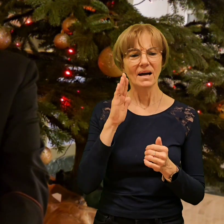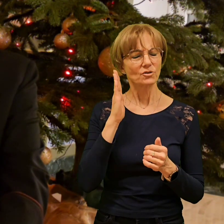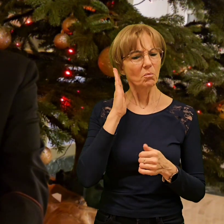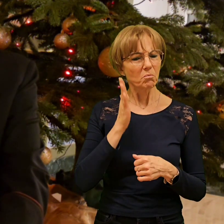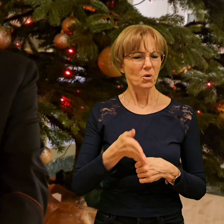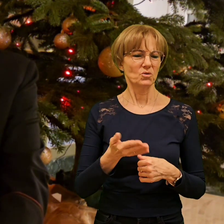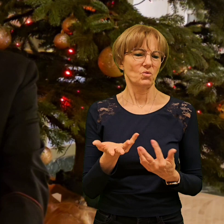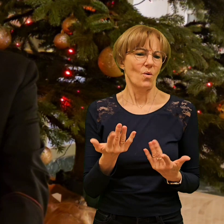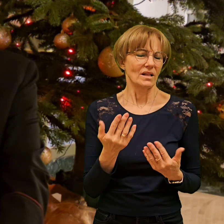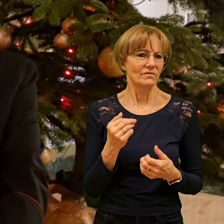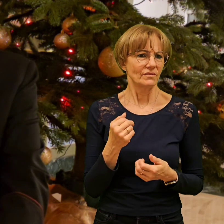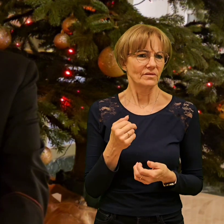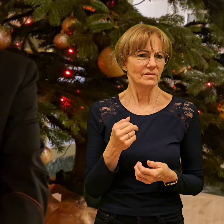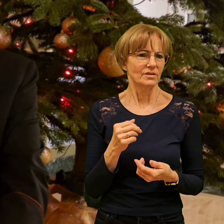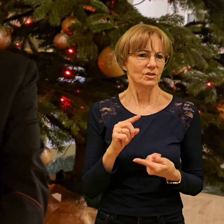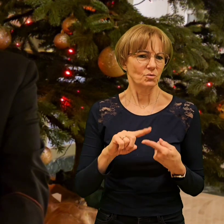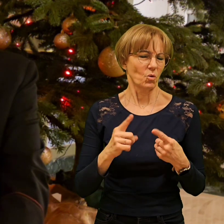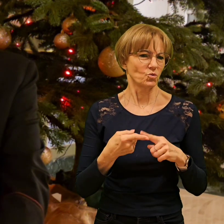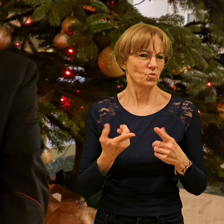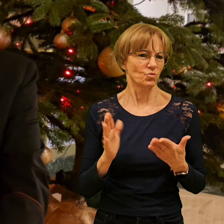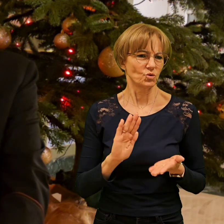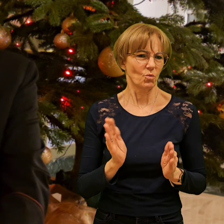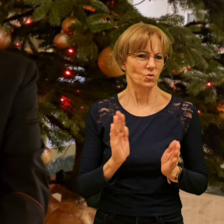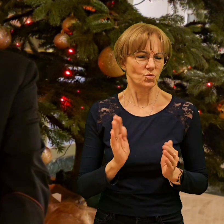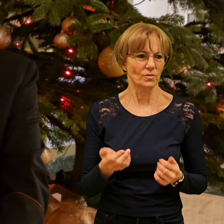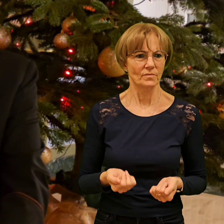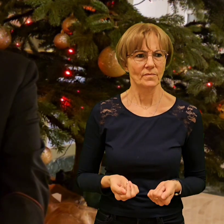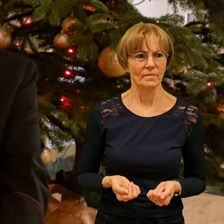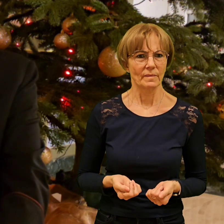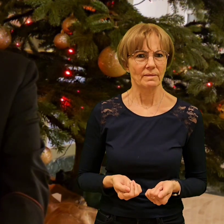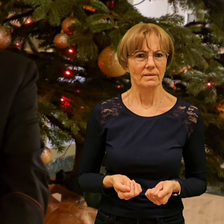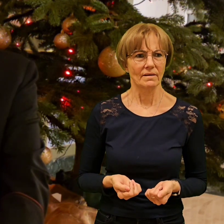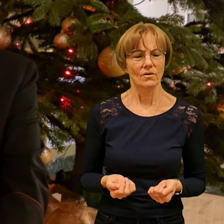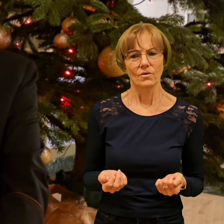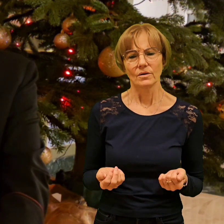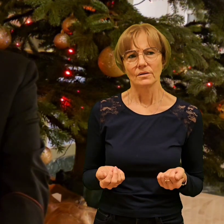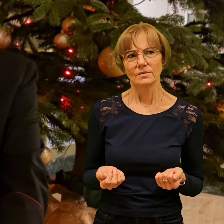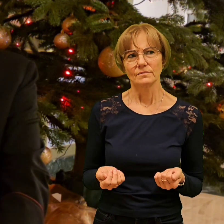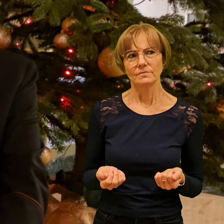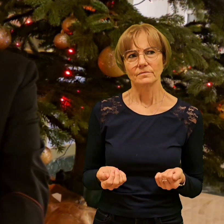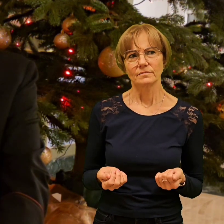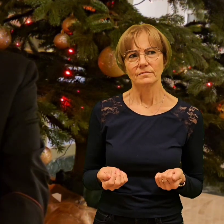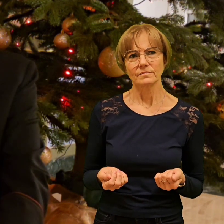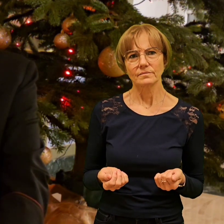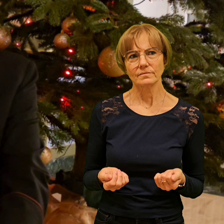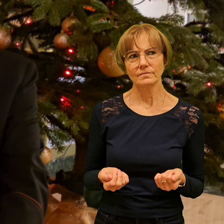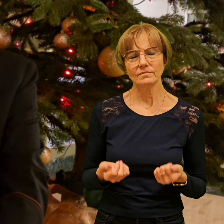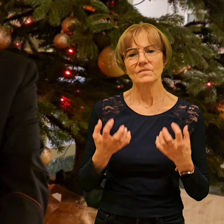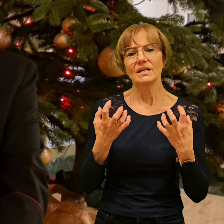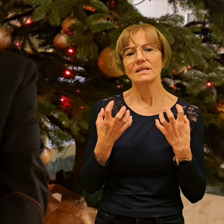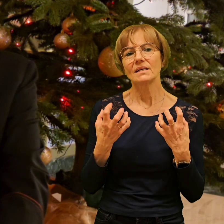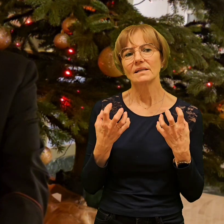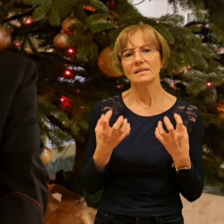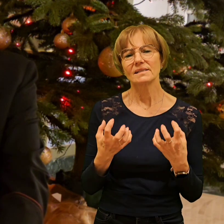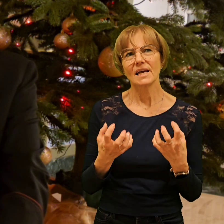chcemy dać zrozumieć Panu Bogu i pragniemy też